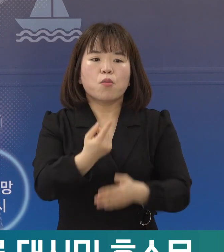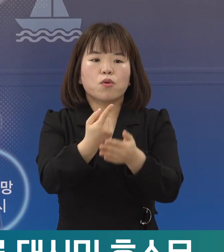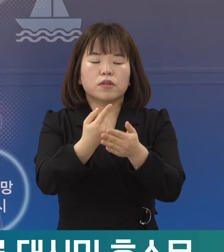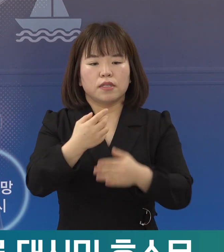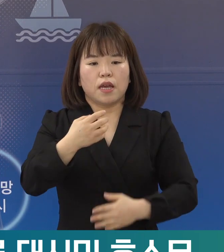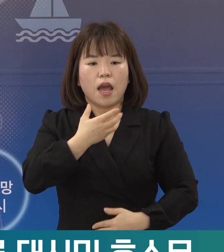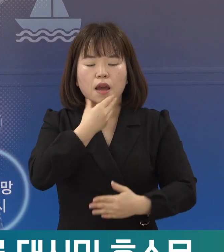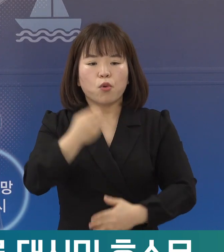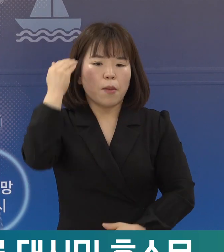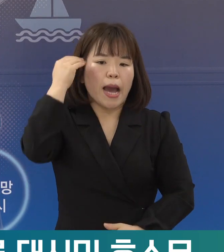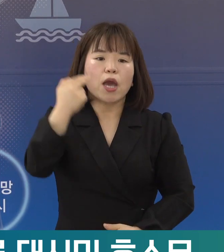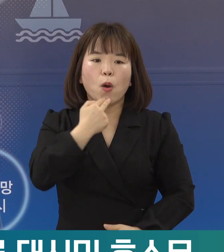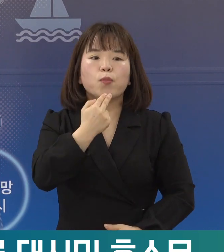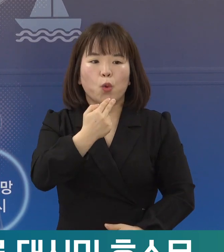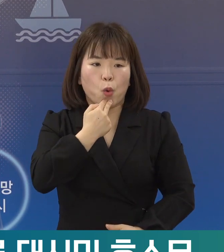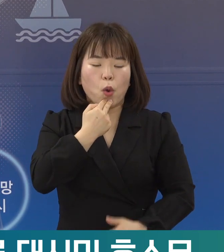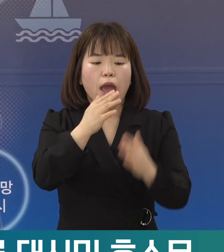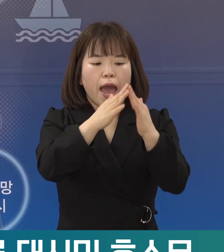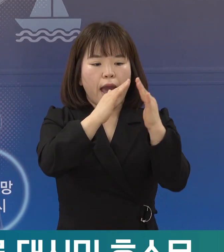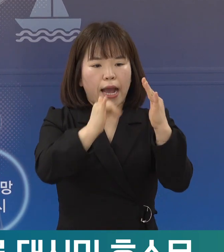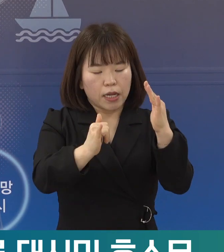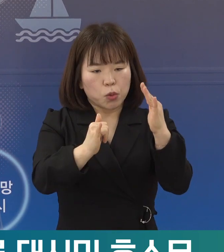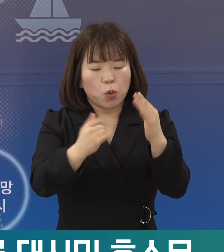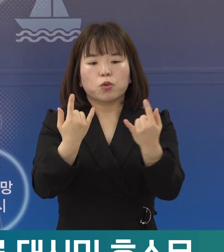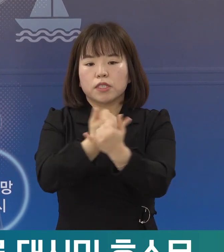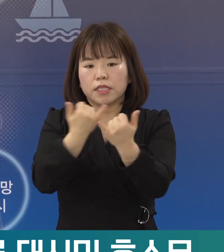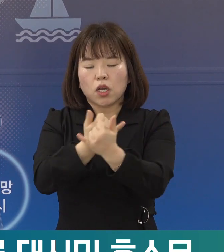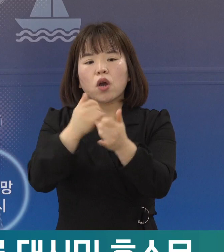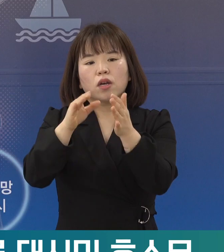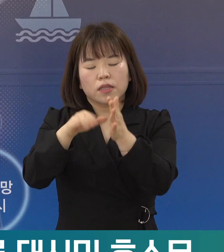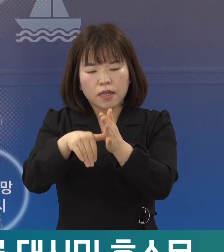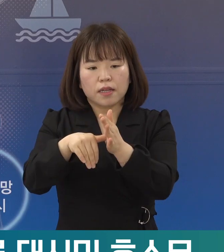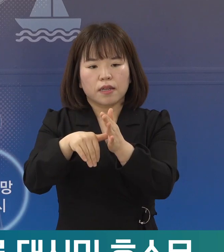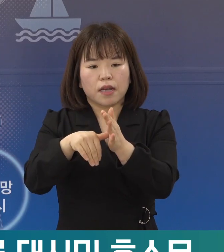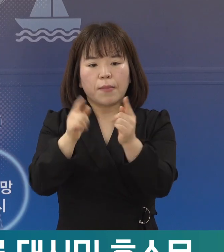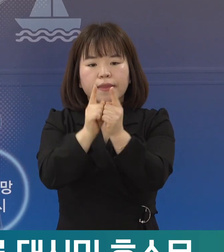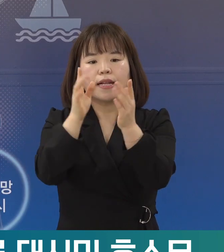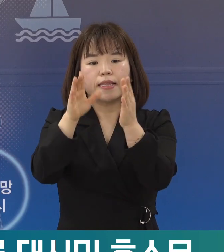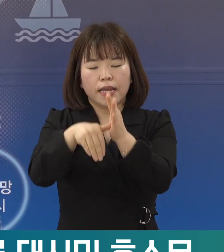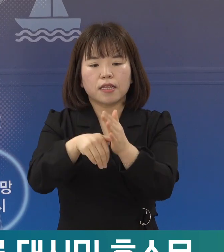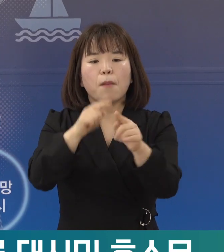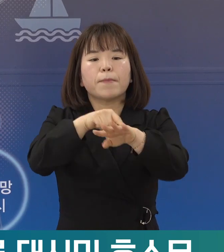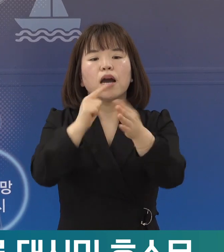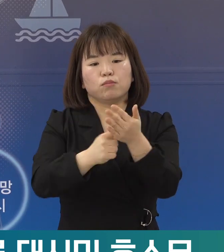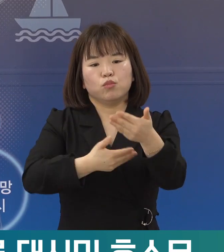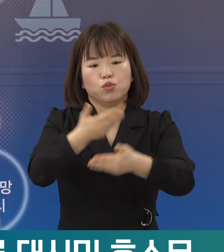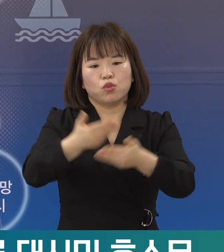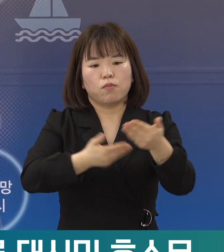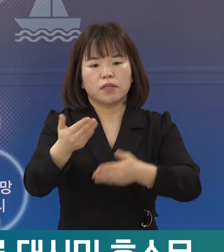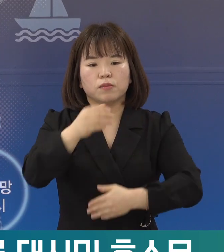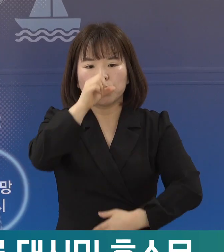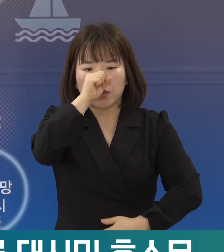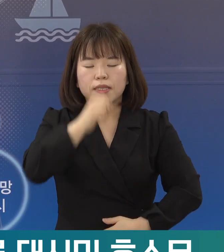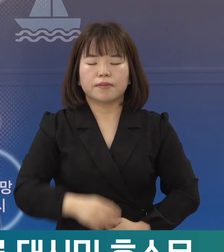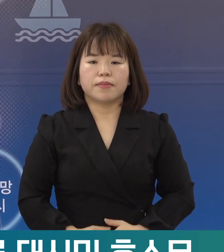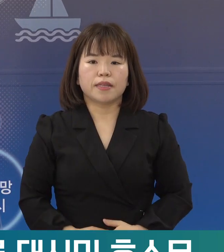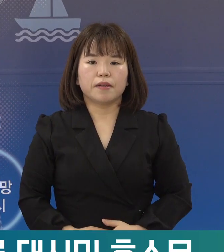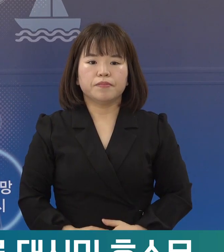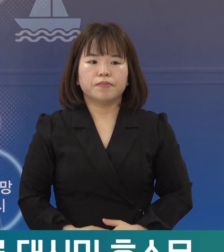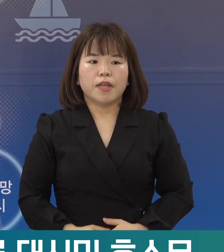위협받는 일이 없도록 가족 친지 간에는 마음으로 가까이 하는 그런 설 명절을 보내시길 부탁드립니다.